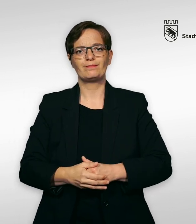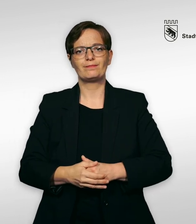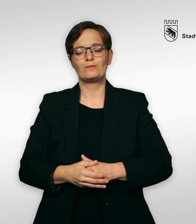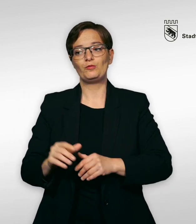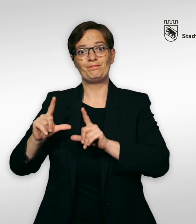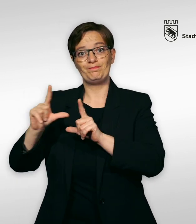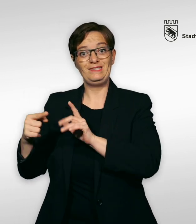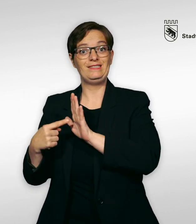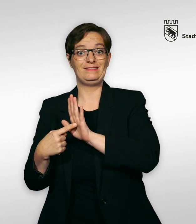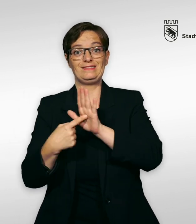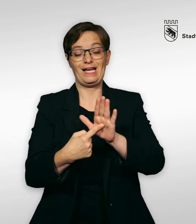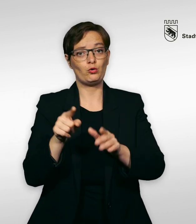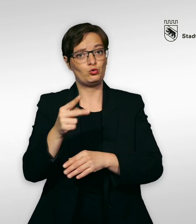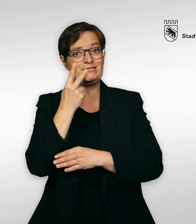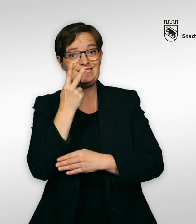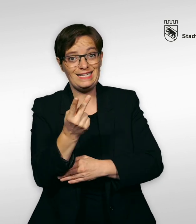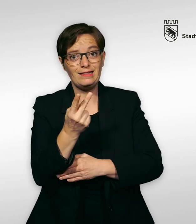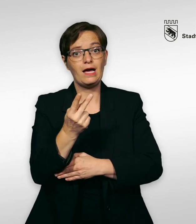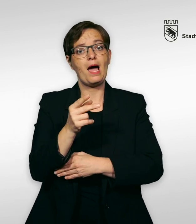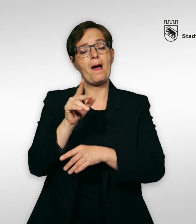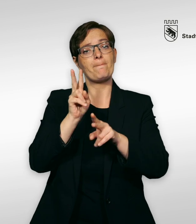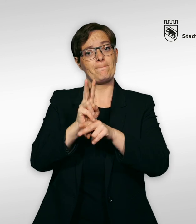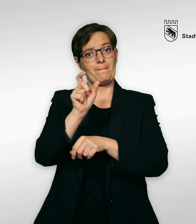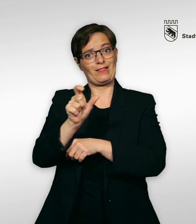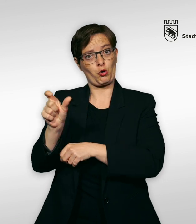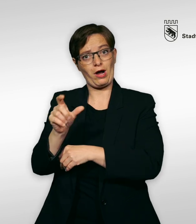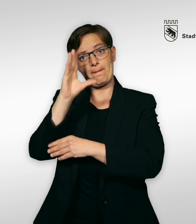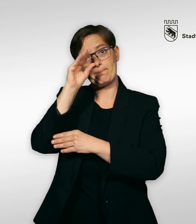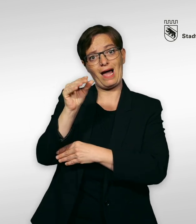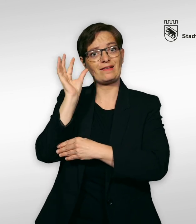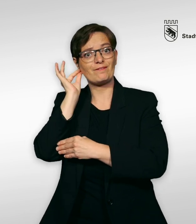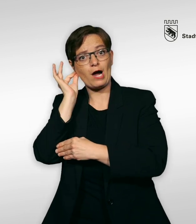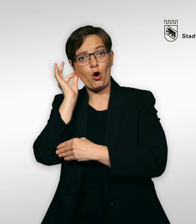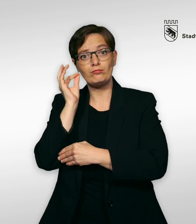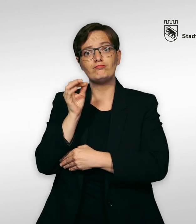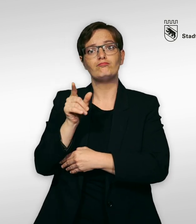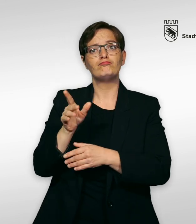Bei diesem Piktogramm erfährst du, mit welchen Behinderungsarten die BetreuerInnen bereits Erfahrungen haben.